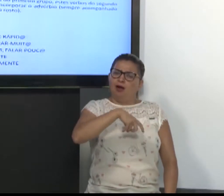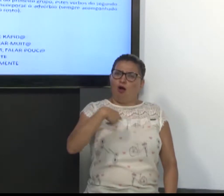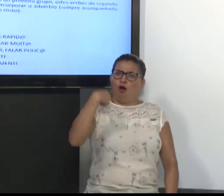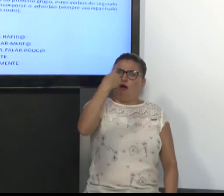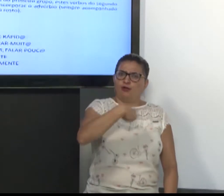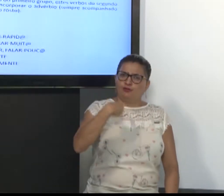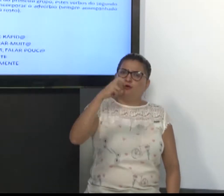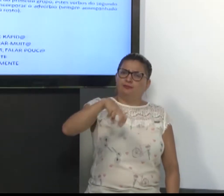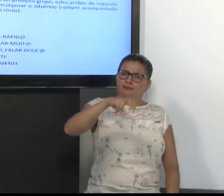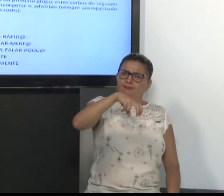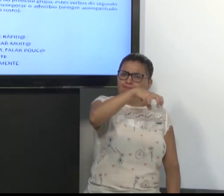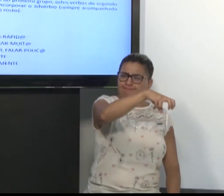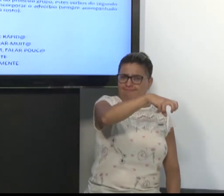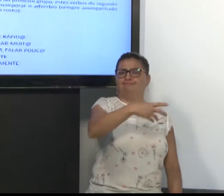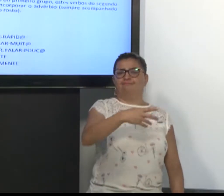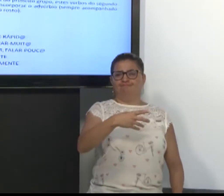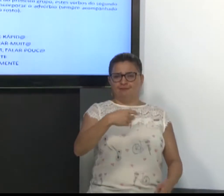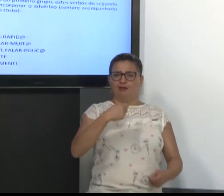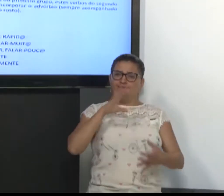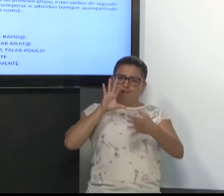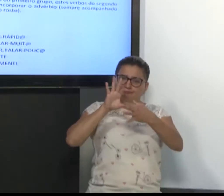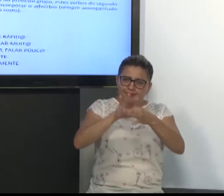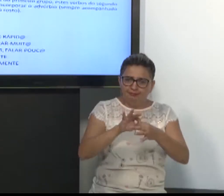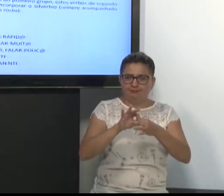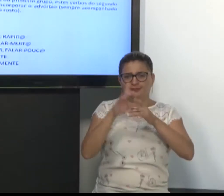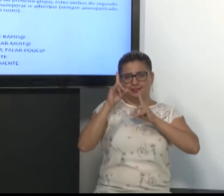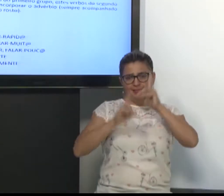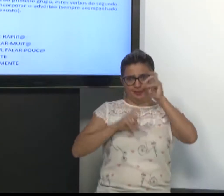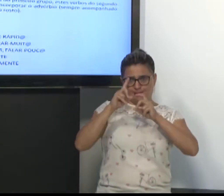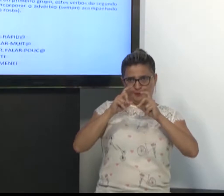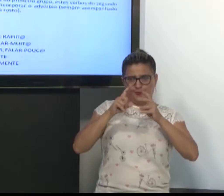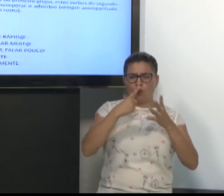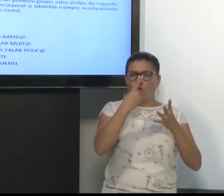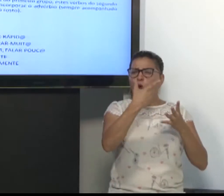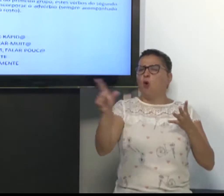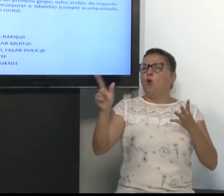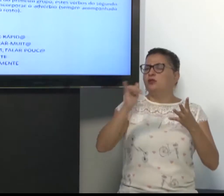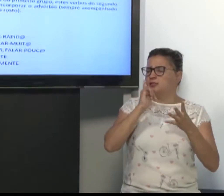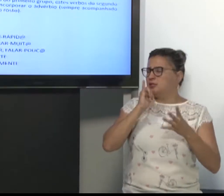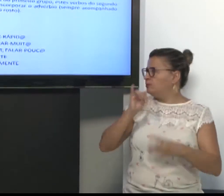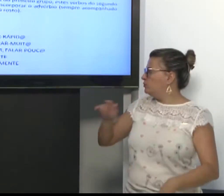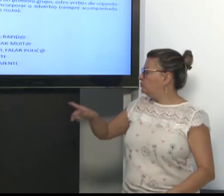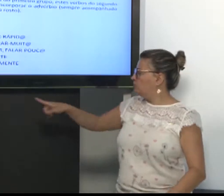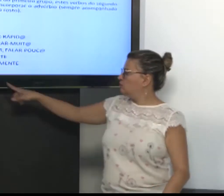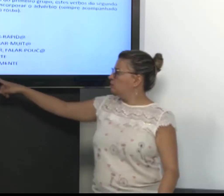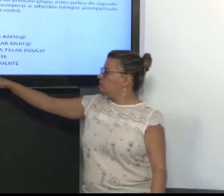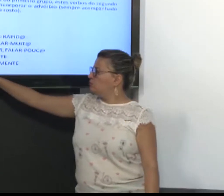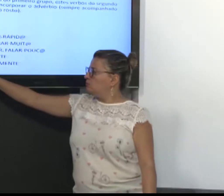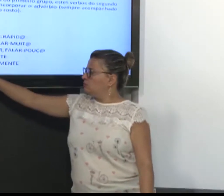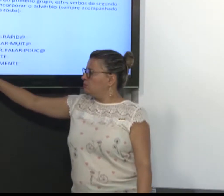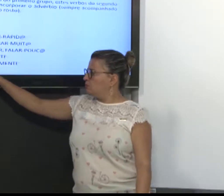Então, tem horas que eu estou andando. Então, depende do contexto. Coloca-se a expressão. Outro exemplo.